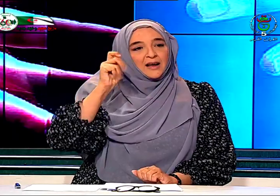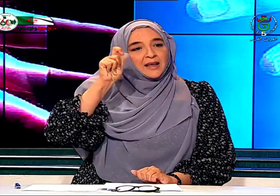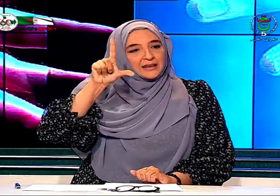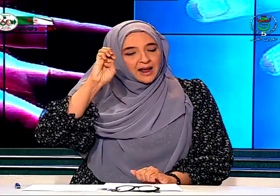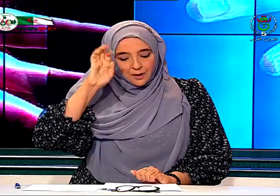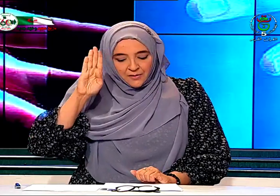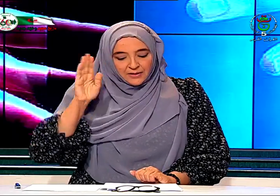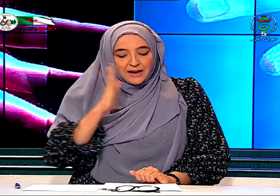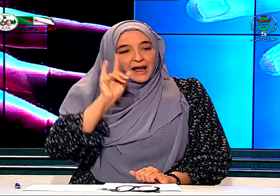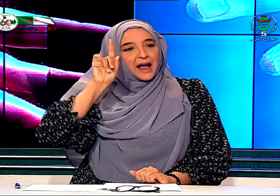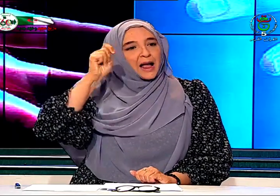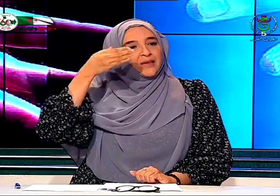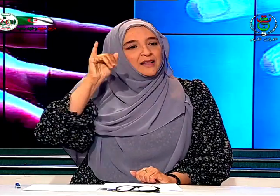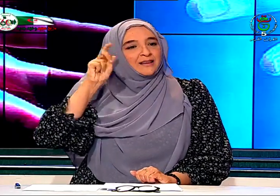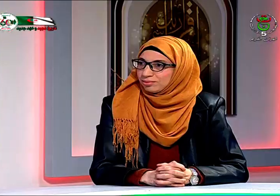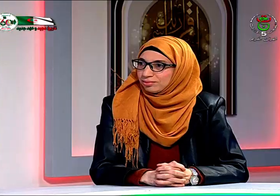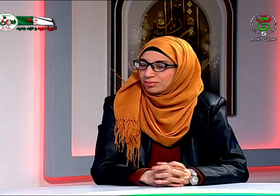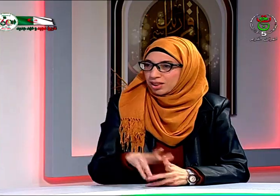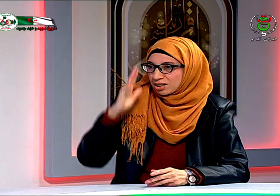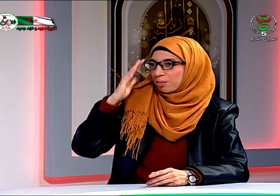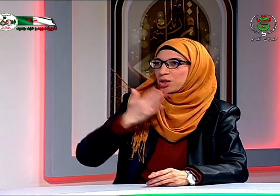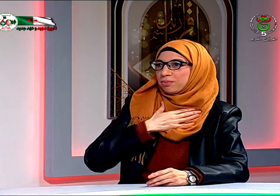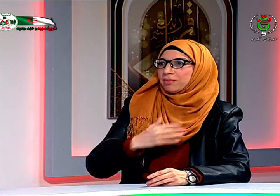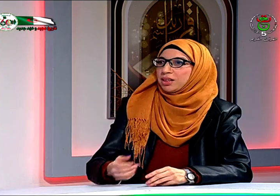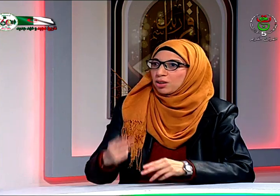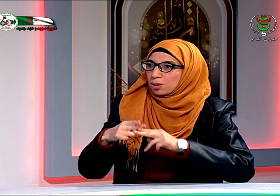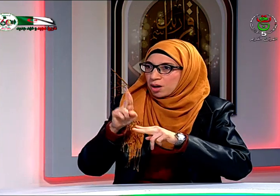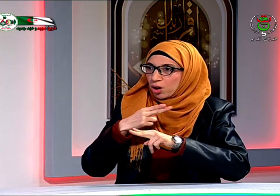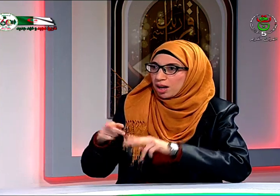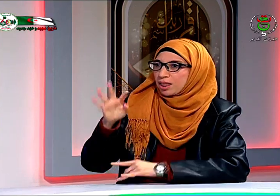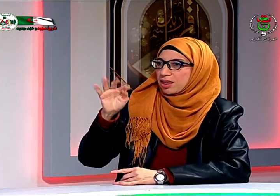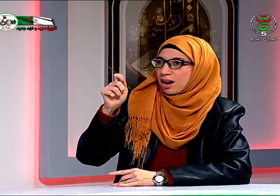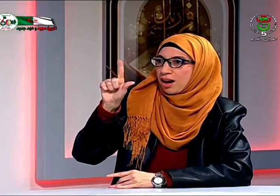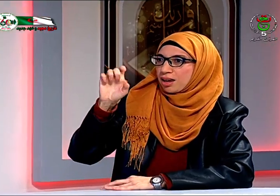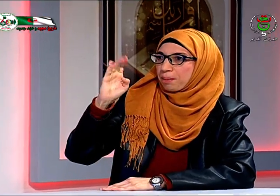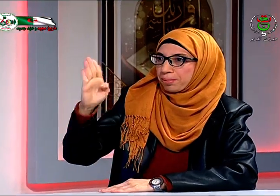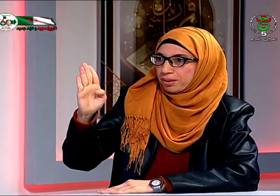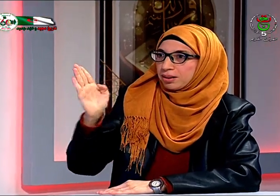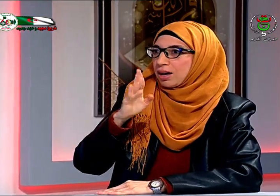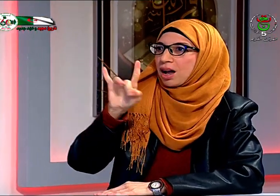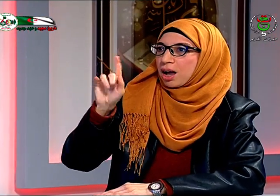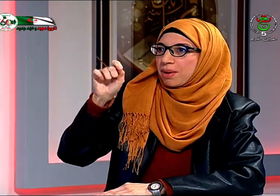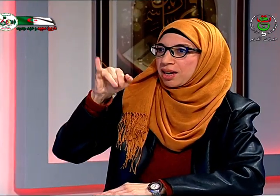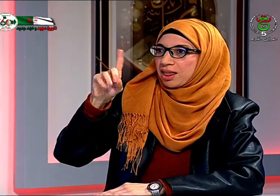طالب حميدة تفضلي وعليكم السلام اسمي طالب حميدة